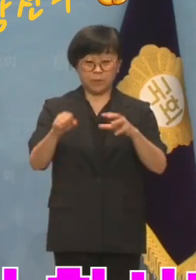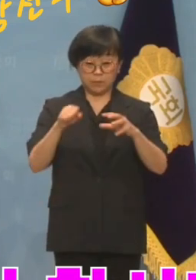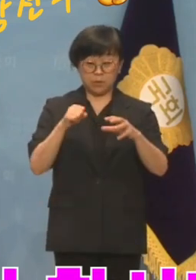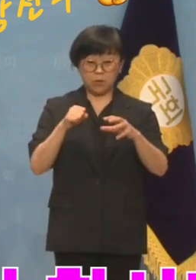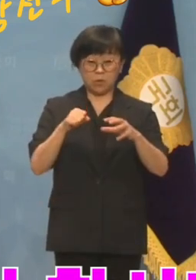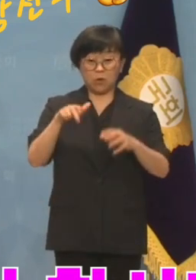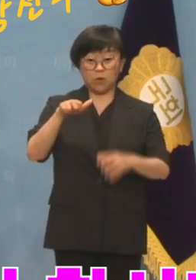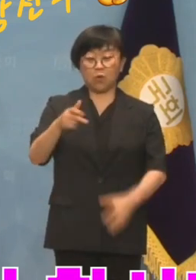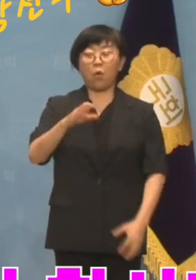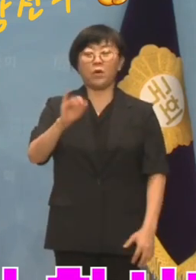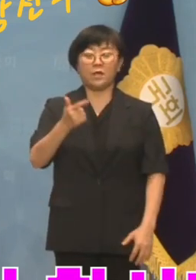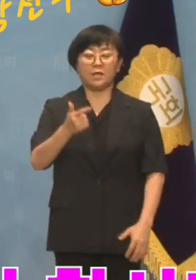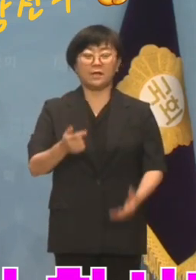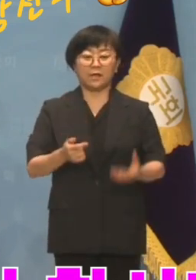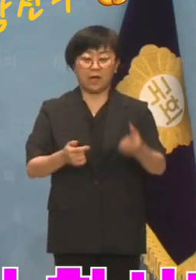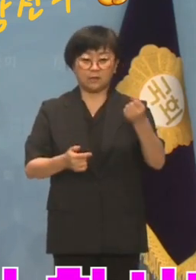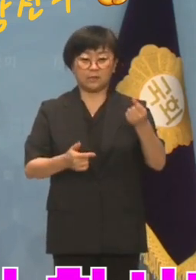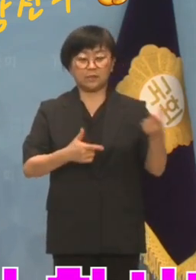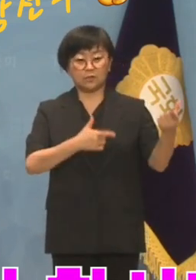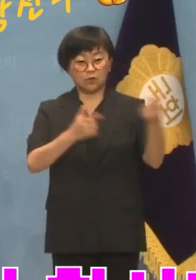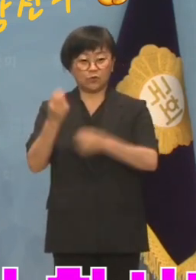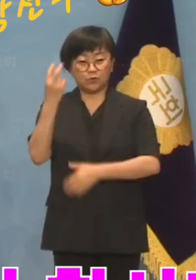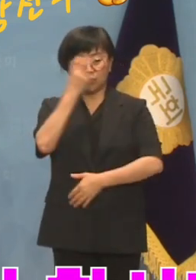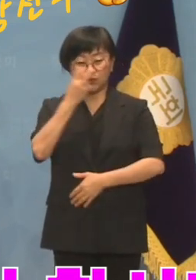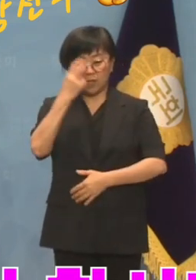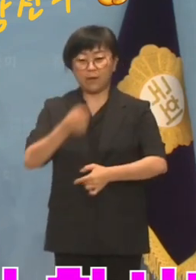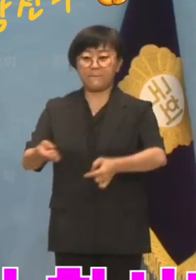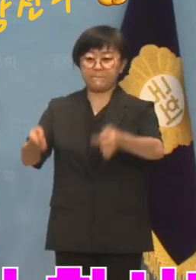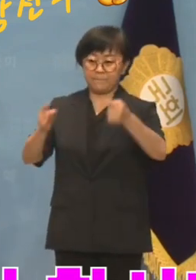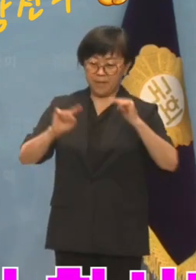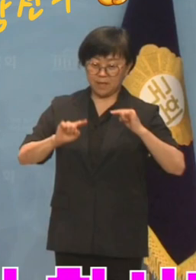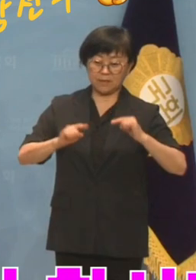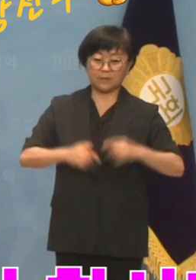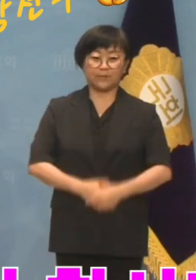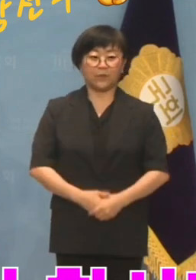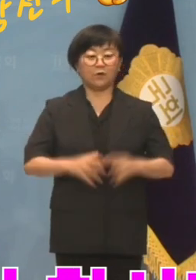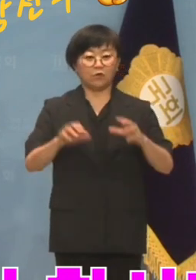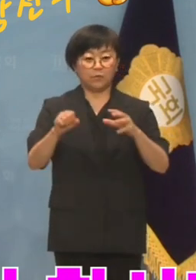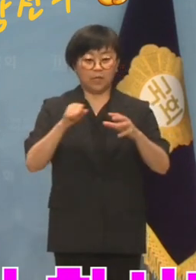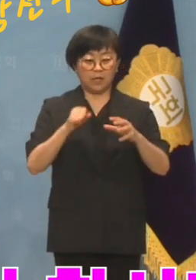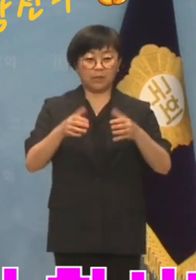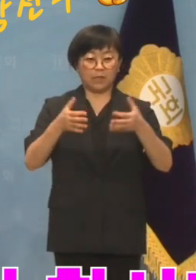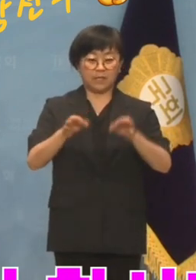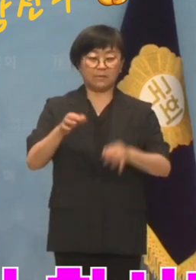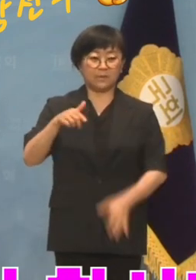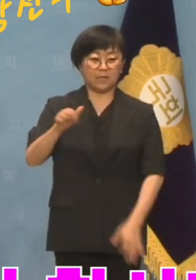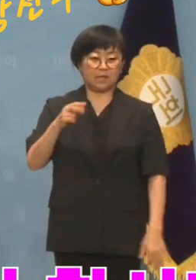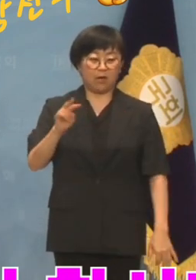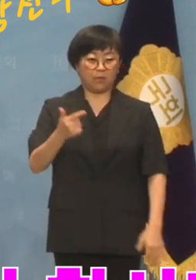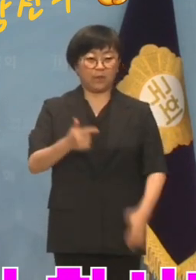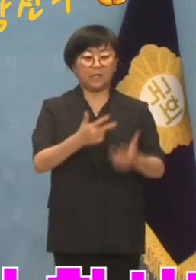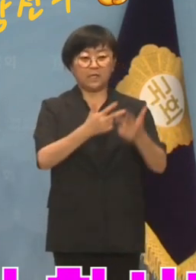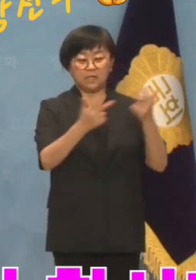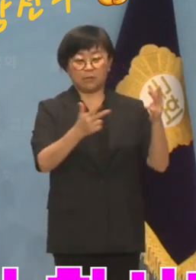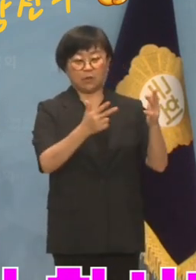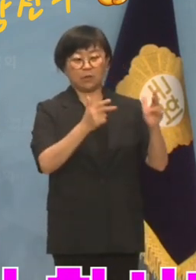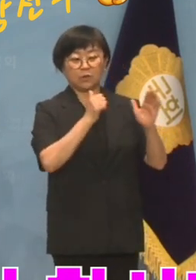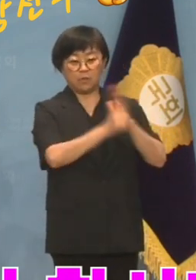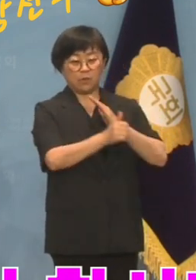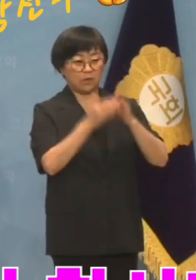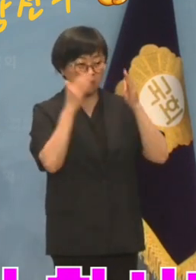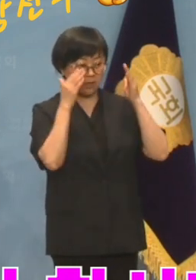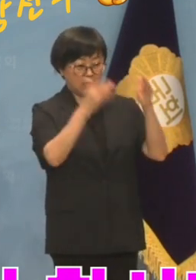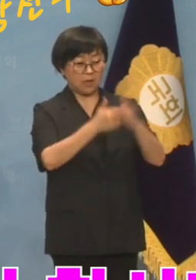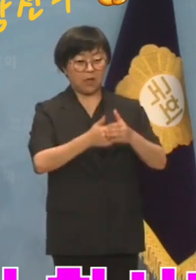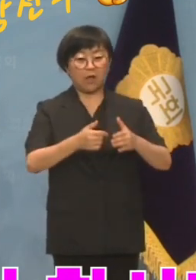국민의힘은 코인 보유 전수조사에 응하십시오. 국민의힘 김기현 대표가 이재명 대표를 향해